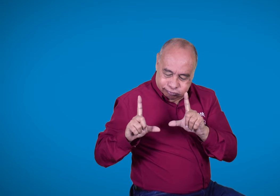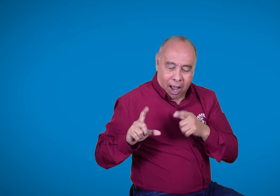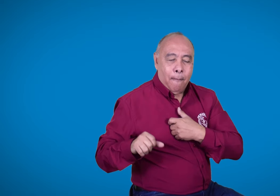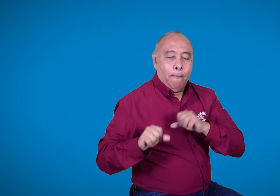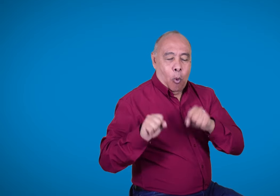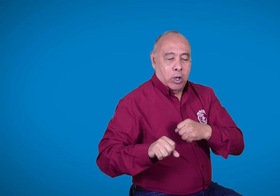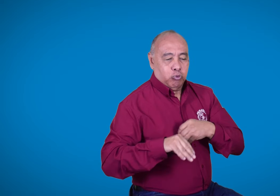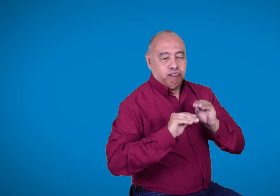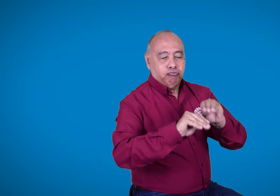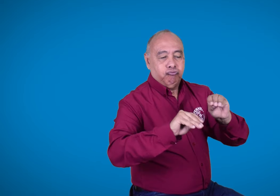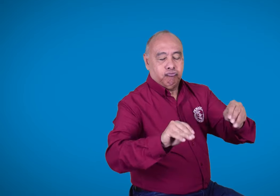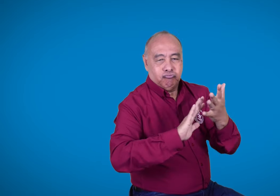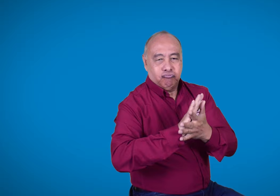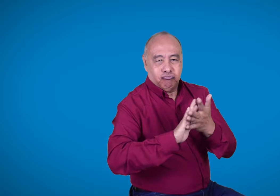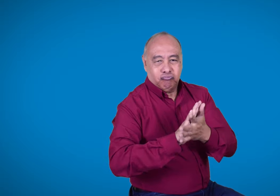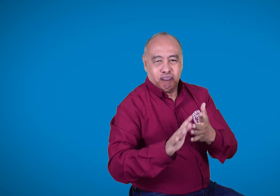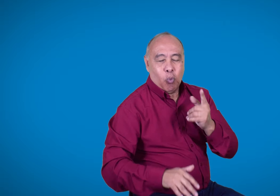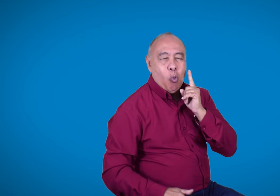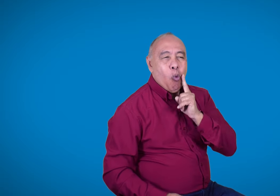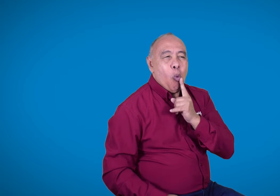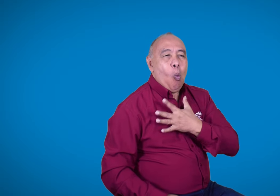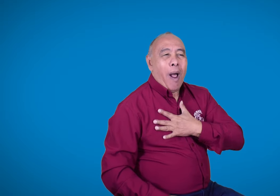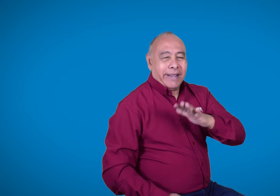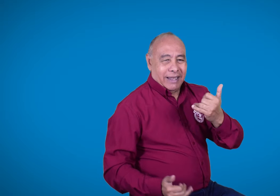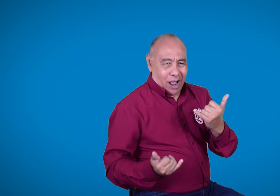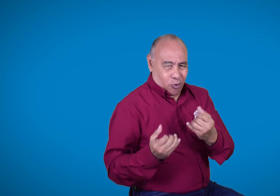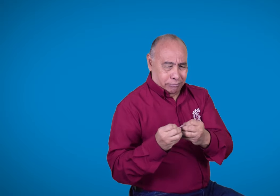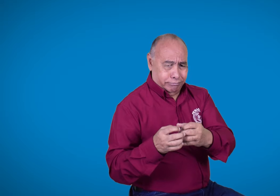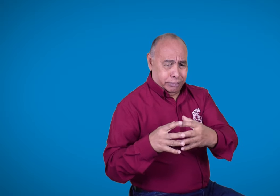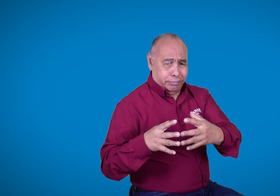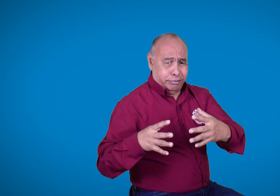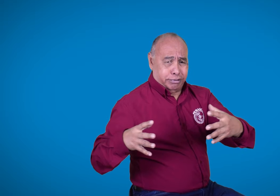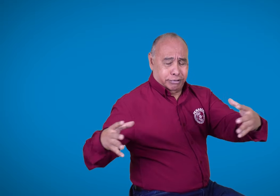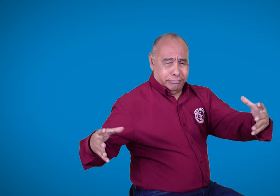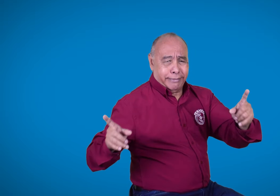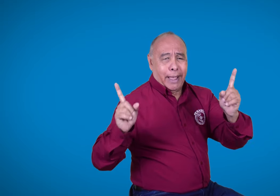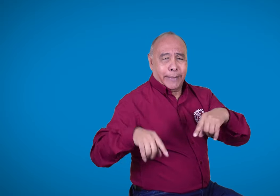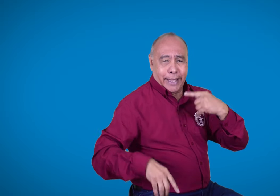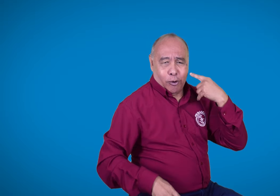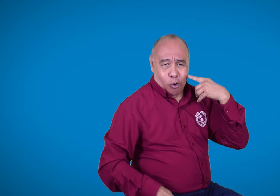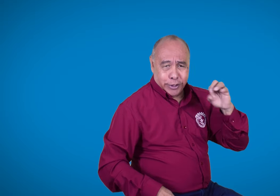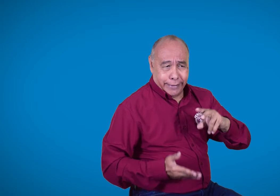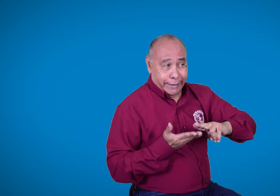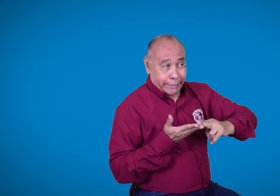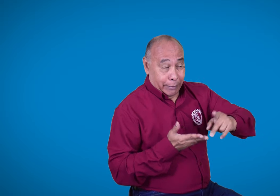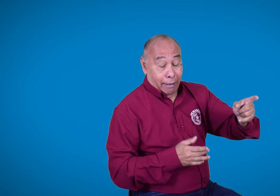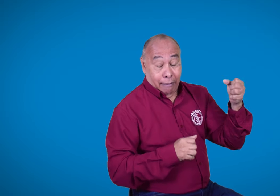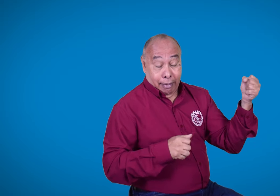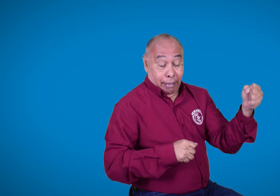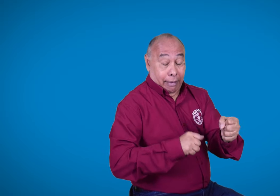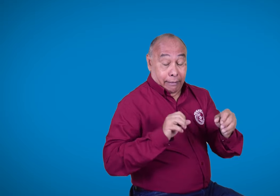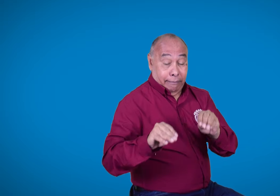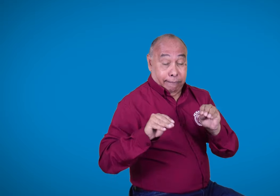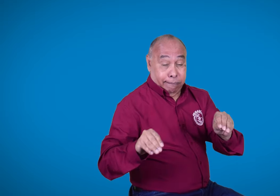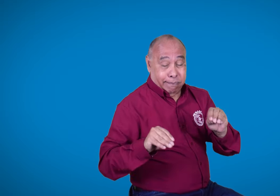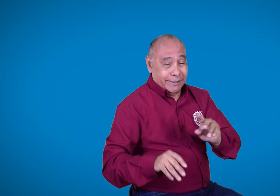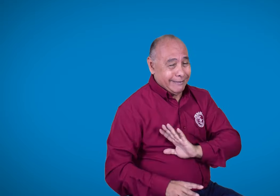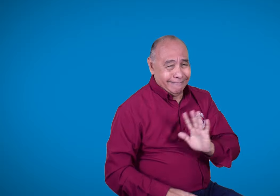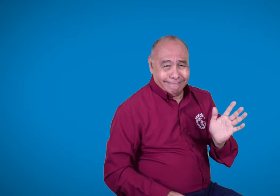Porque lo que vemos ahora es que cualquier persona sorda sin dicha capacitación y hasta intérpretes oyentes están enseñando la